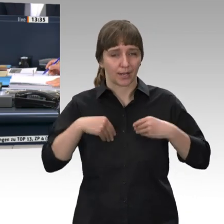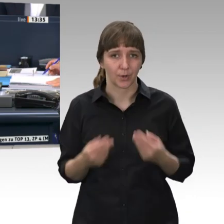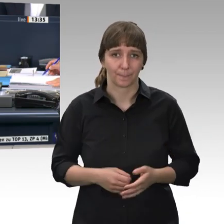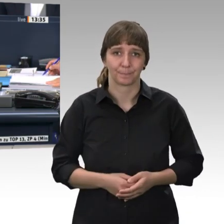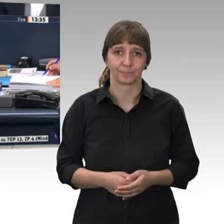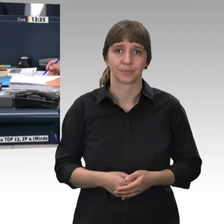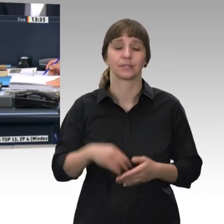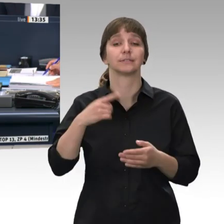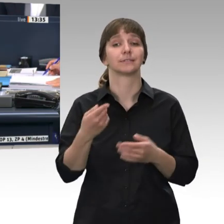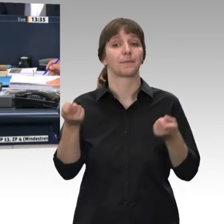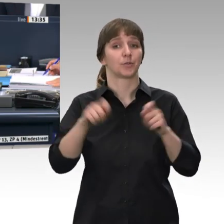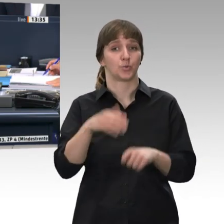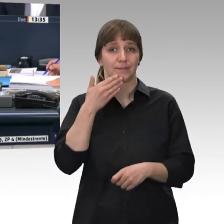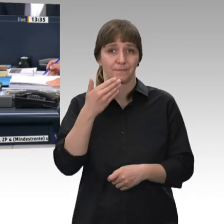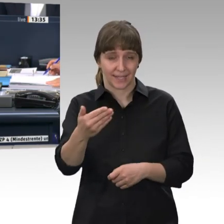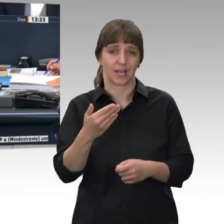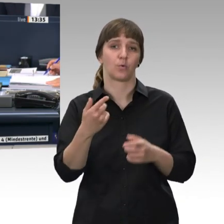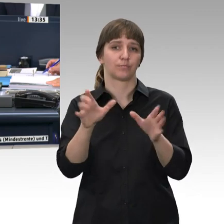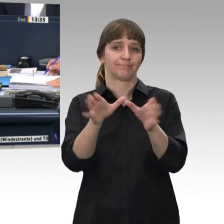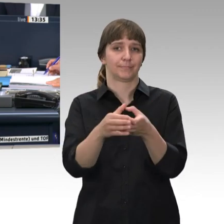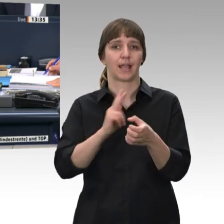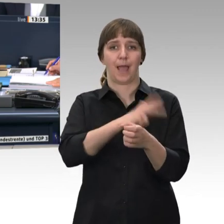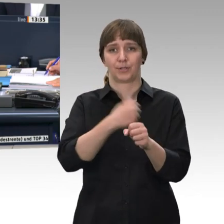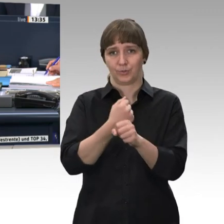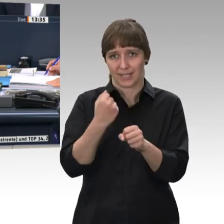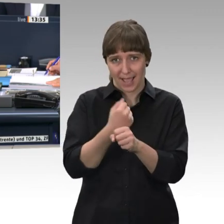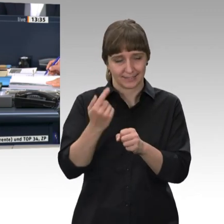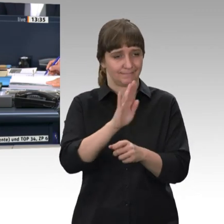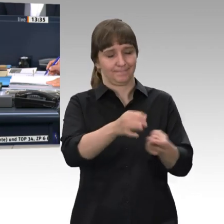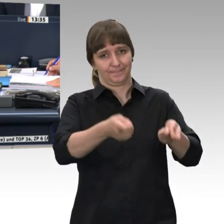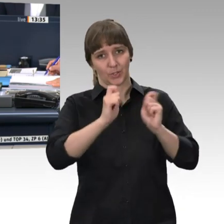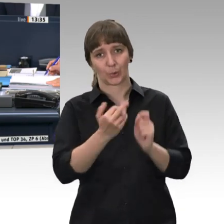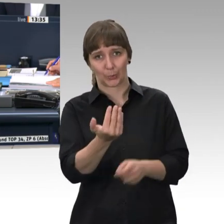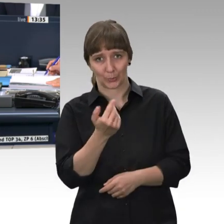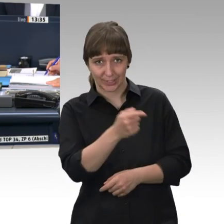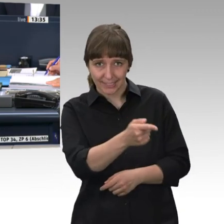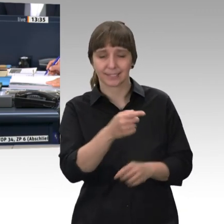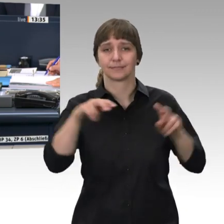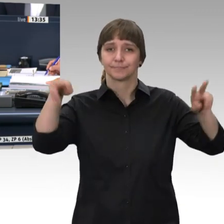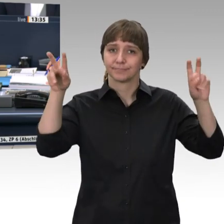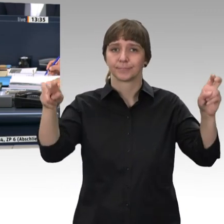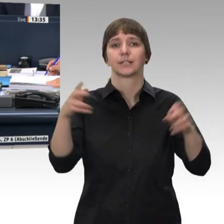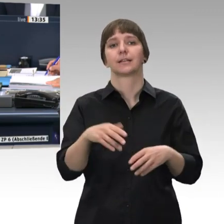Soziales zu dem Antrag der Fraktion Bündnis 90 Grüne mit dem Titel Mit der garantierenden Altersarmut bekämpfen.